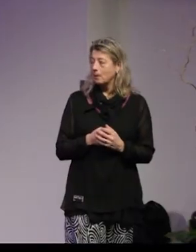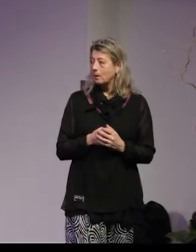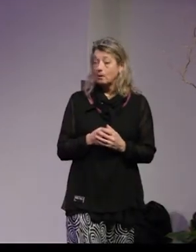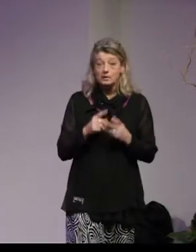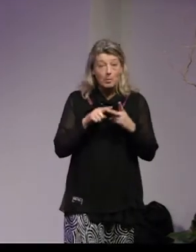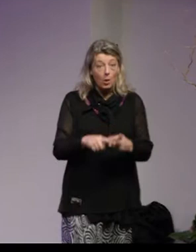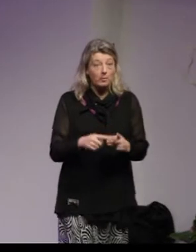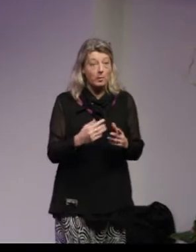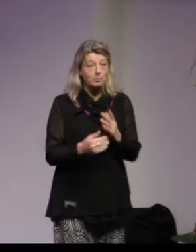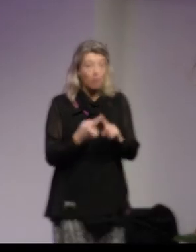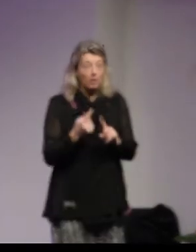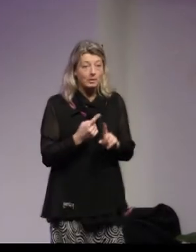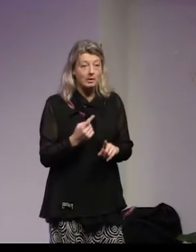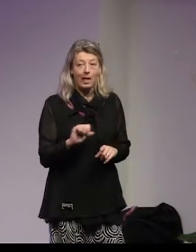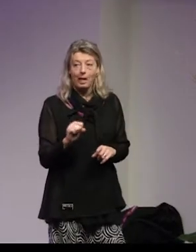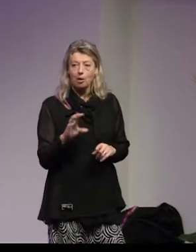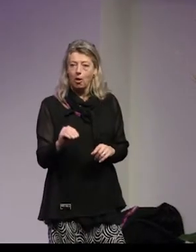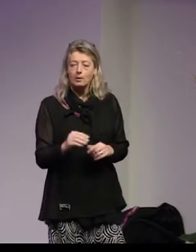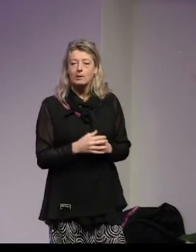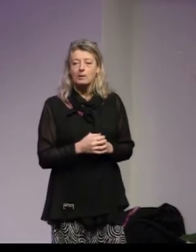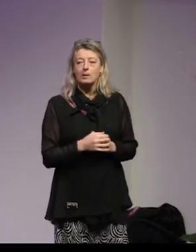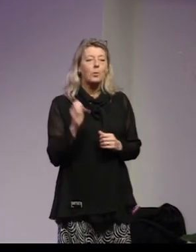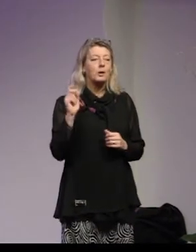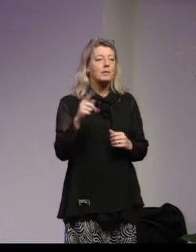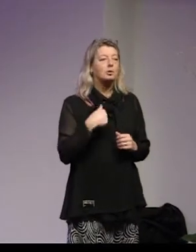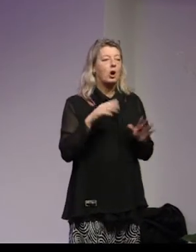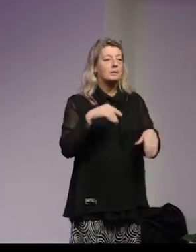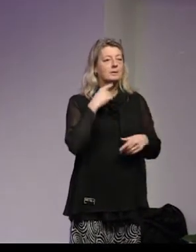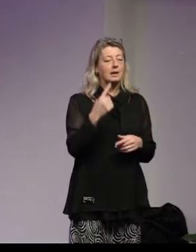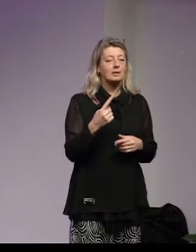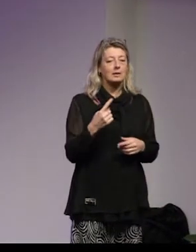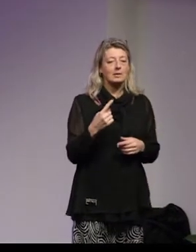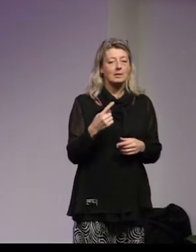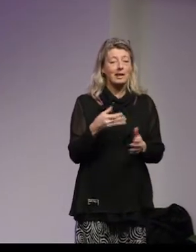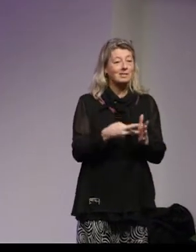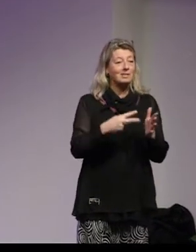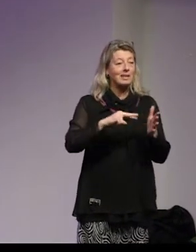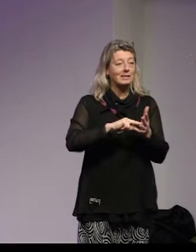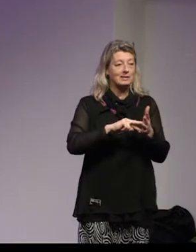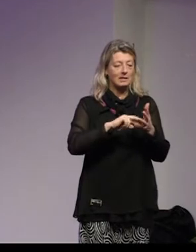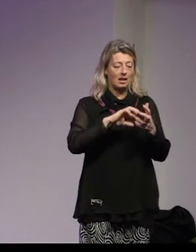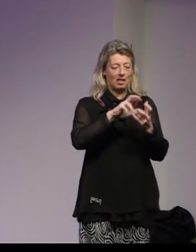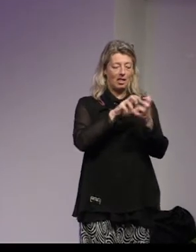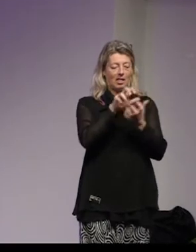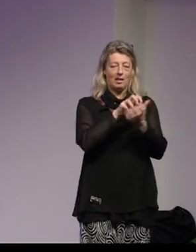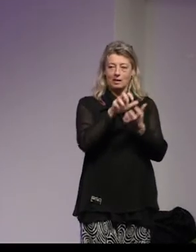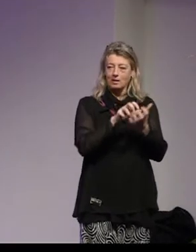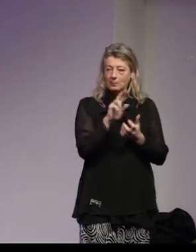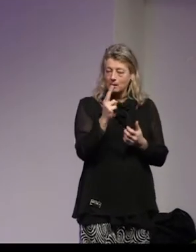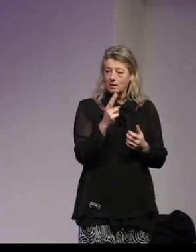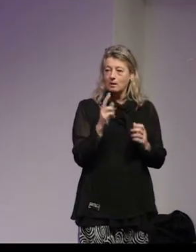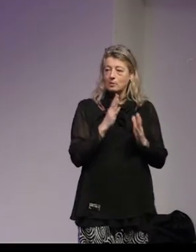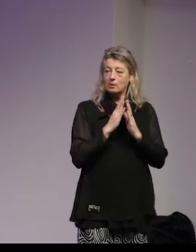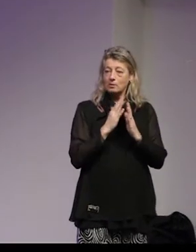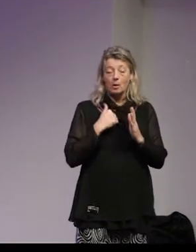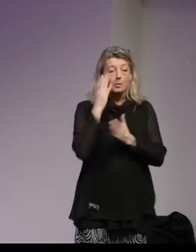Ska jag ta om allting eller? Ja när jag sa att jag förutom det här tekniska pumleriet så